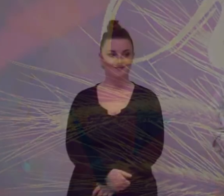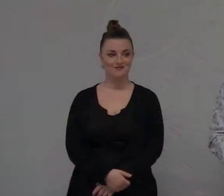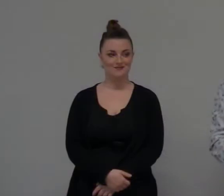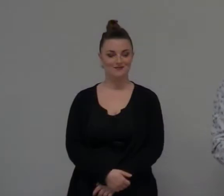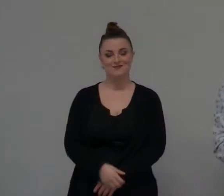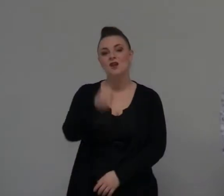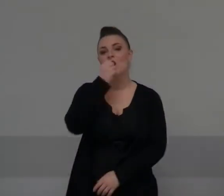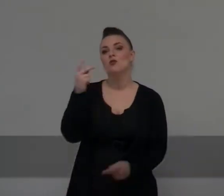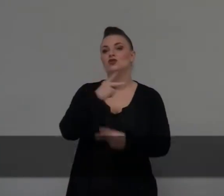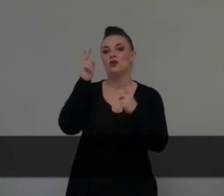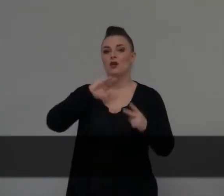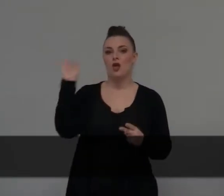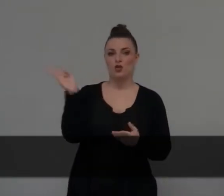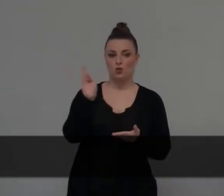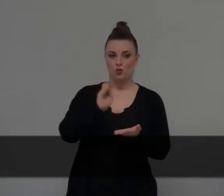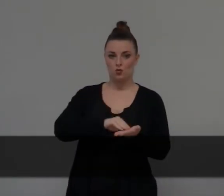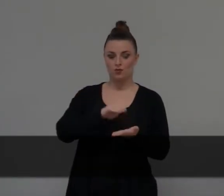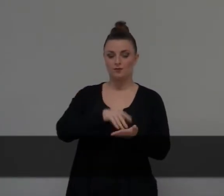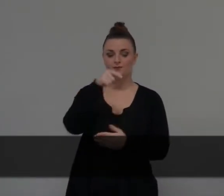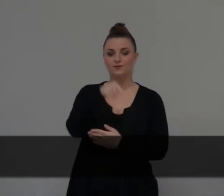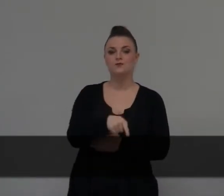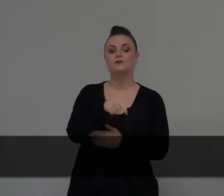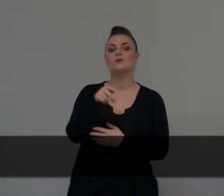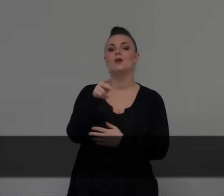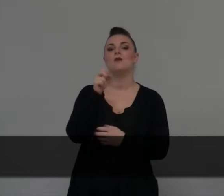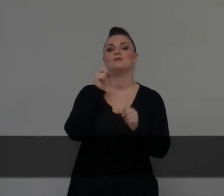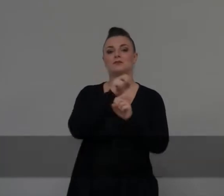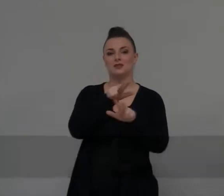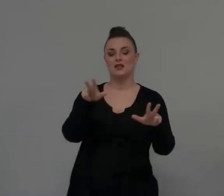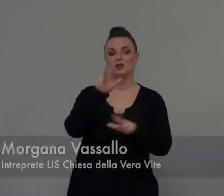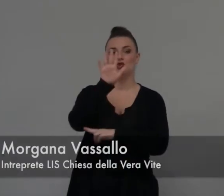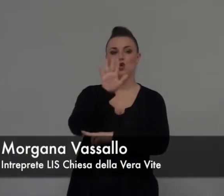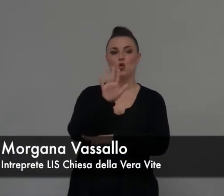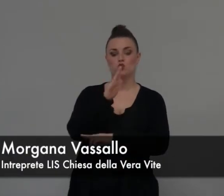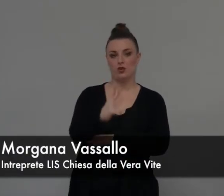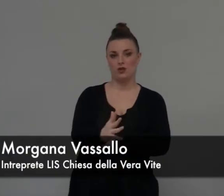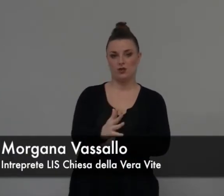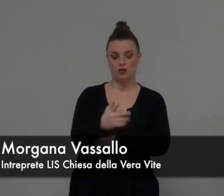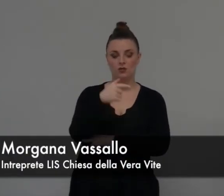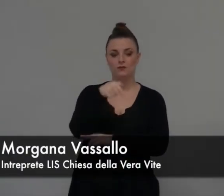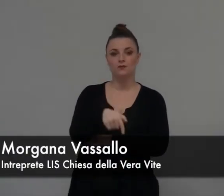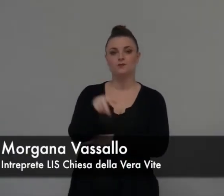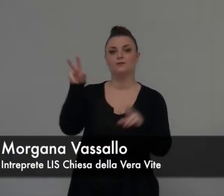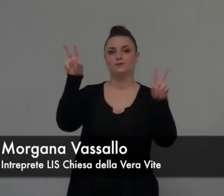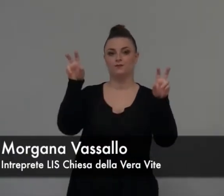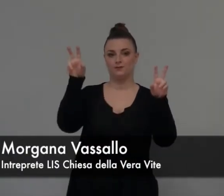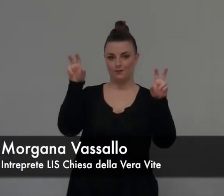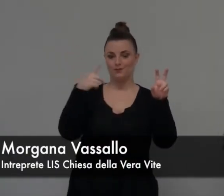Buongiorno a tutti quanti, siamo al quinto messaggio della serie che stiamo facendo su Ruff,